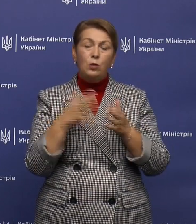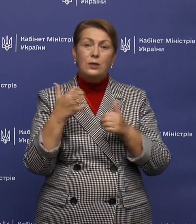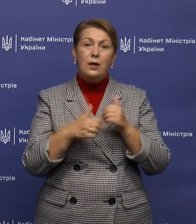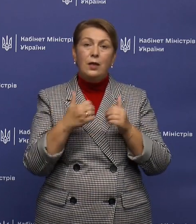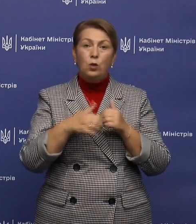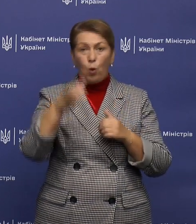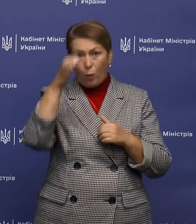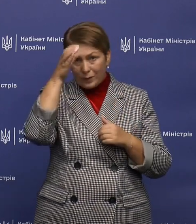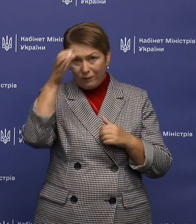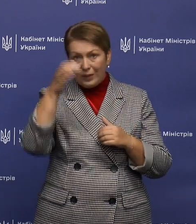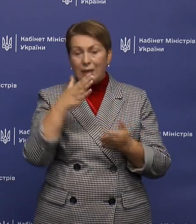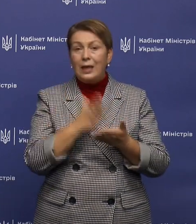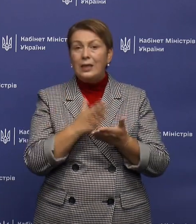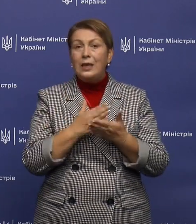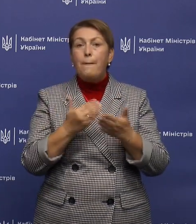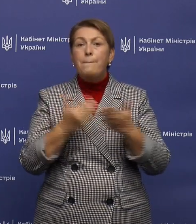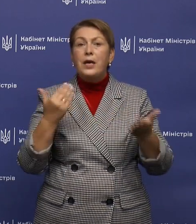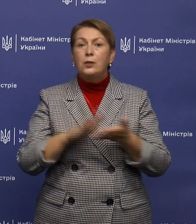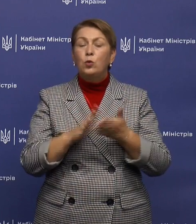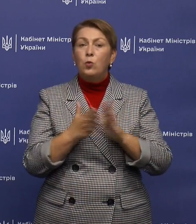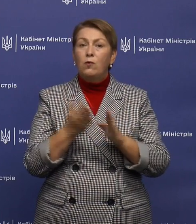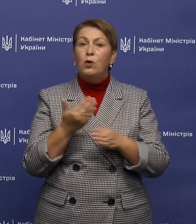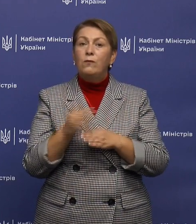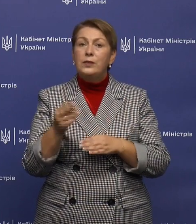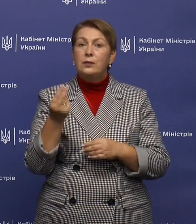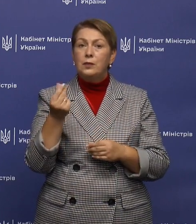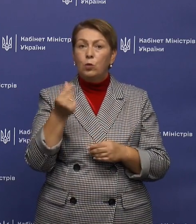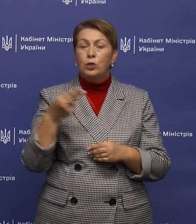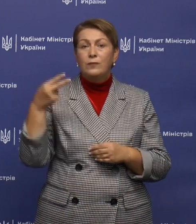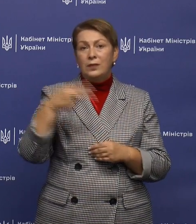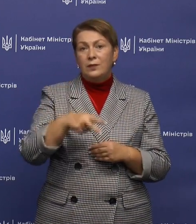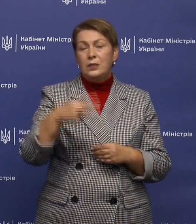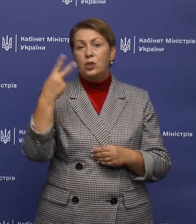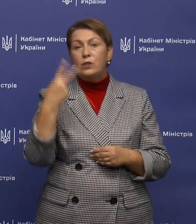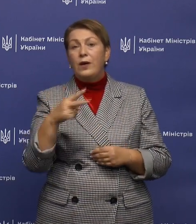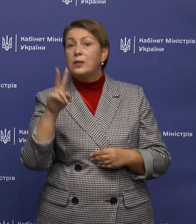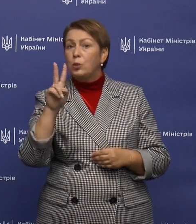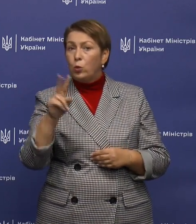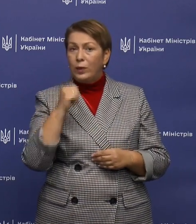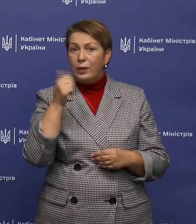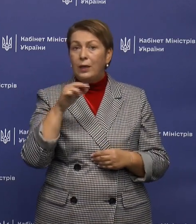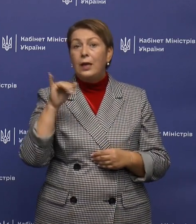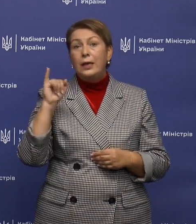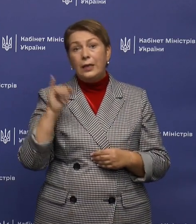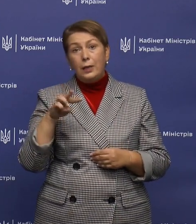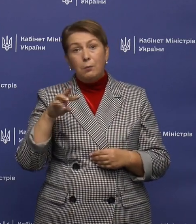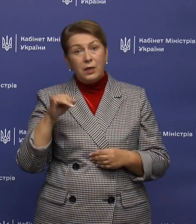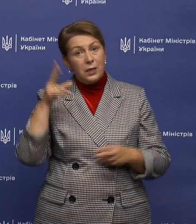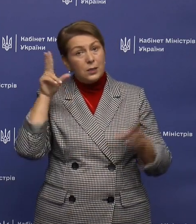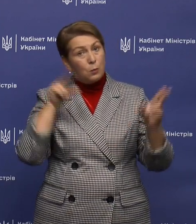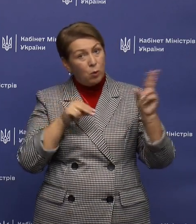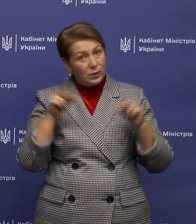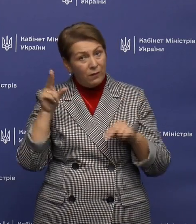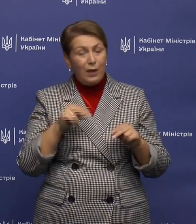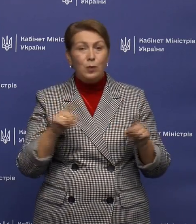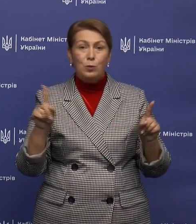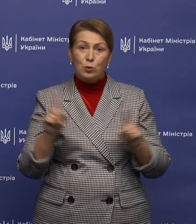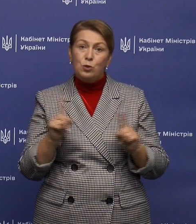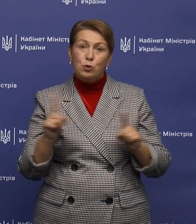середньої освіти є передумовою виділення коштів на 2022 рік, і ми сподіваємось, що